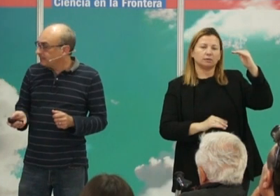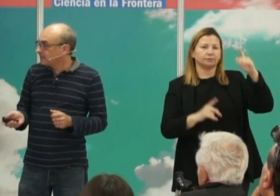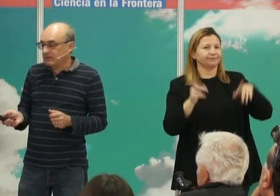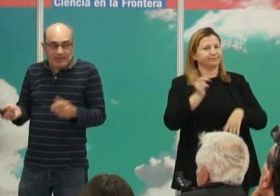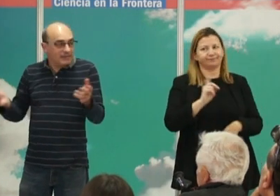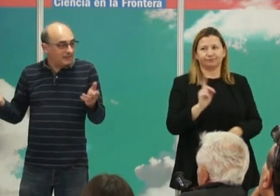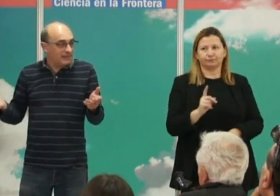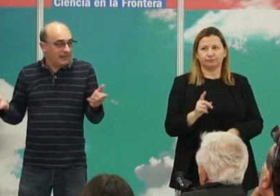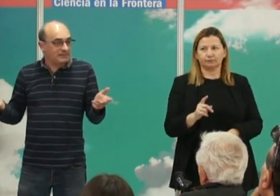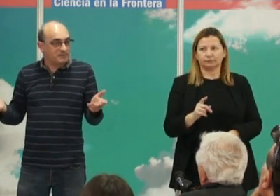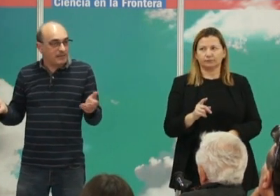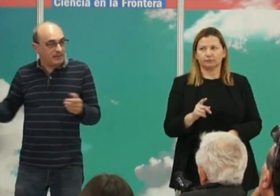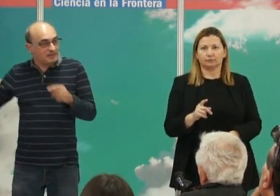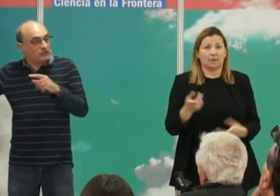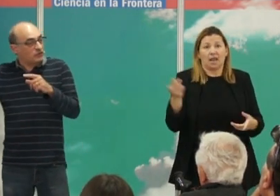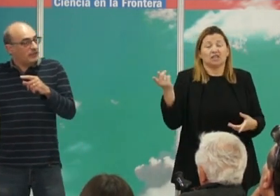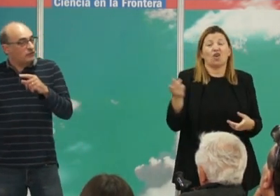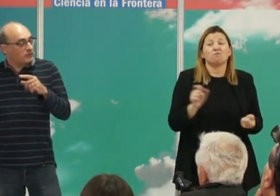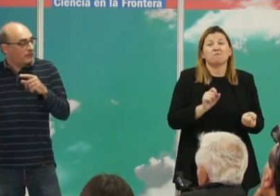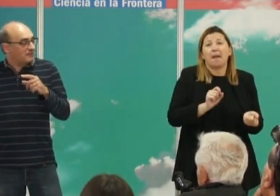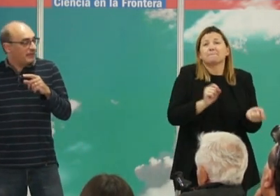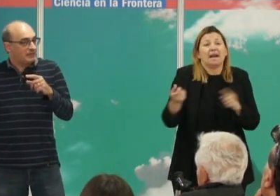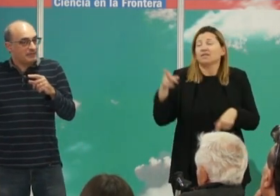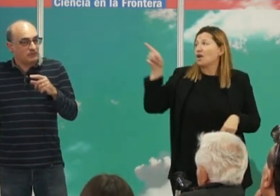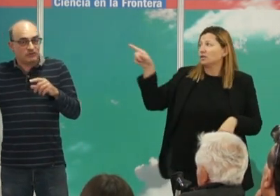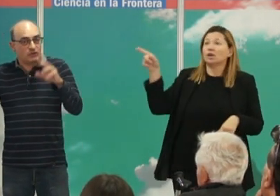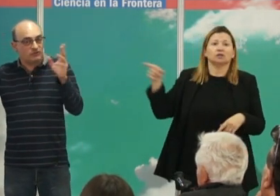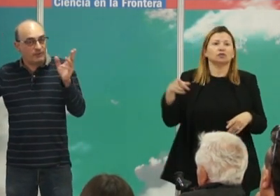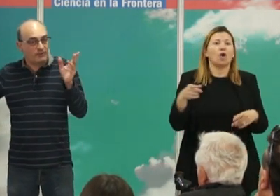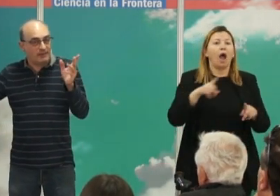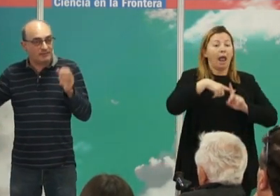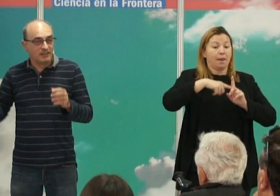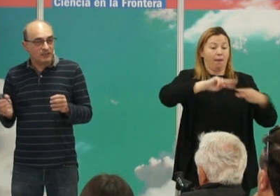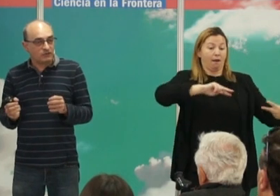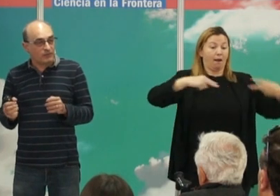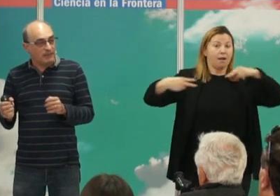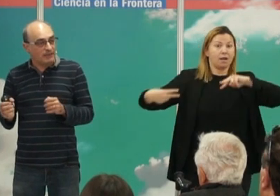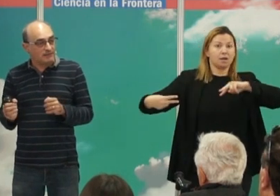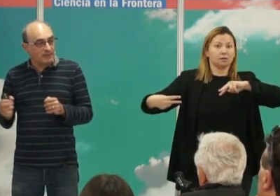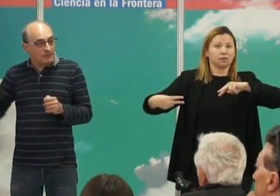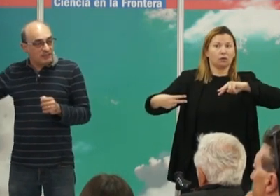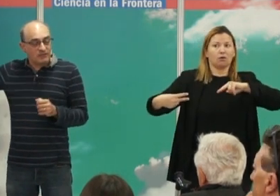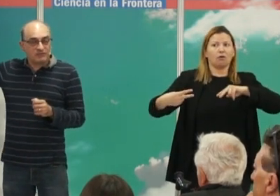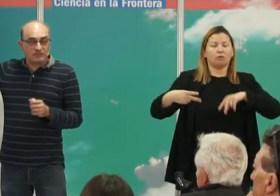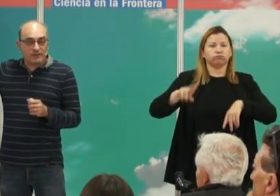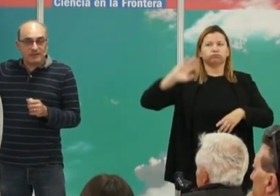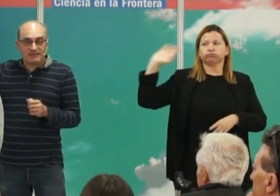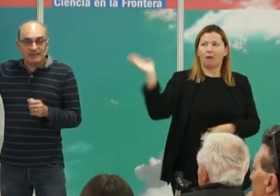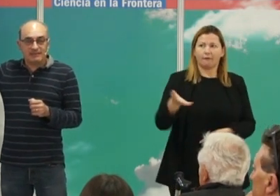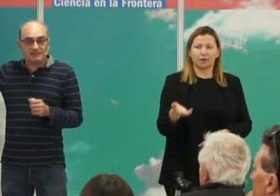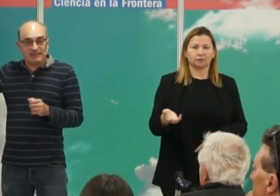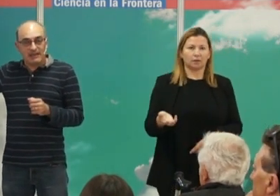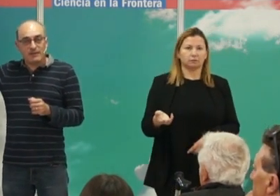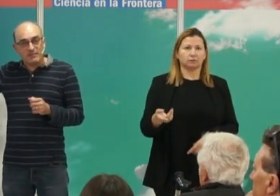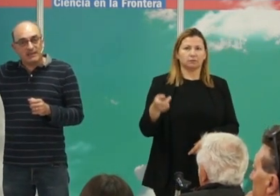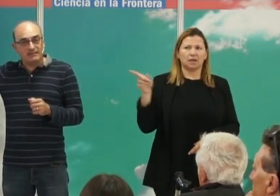tuyo no dejan de ser castas parecidas claro esto tiene consecuencias genéticas no solo consecuencias sociales ¿cuáles son las consecuencias